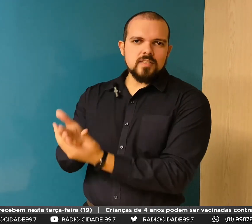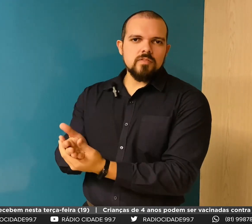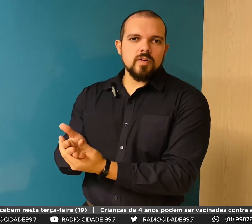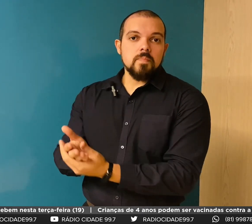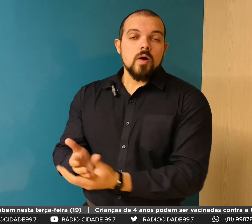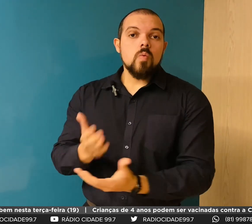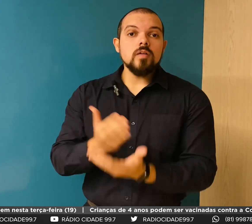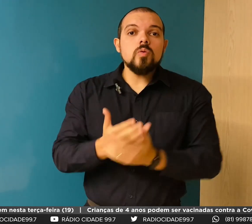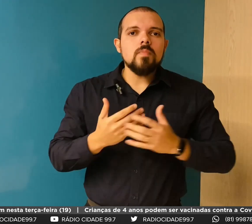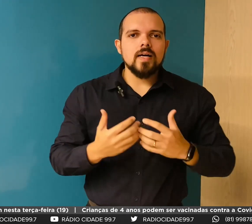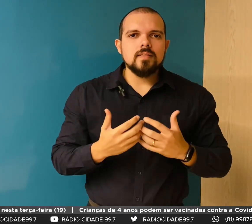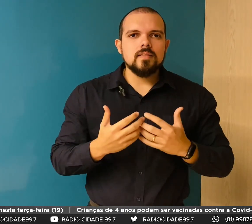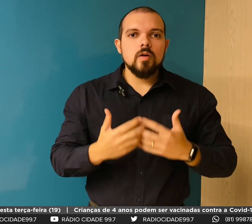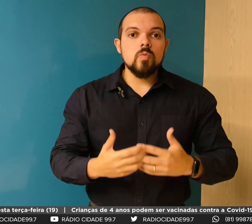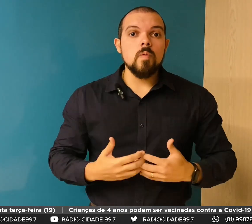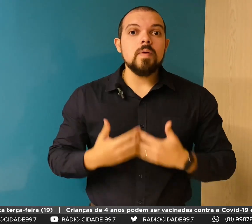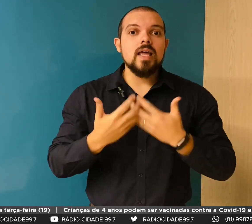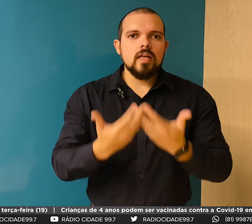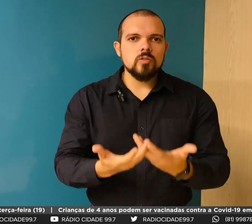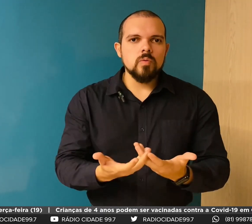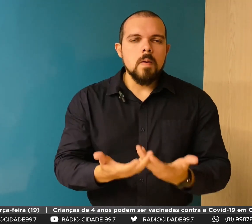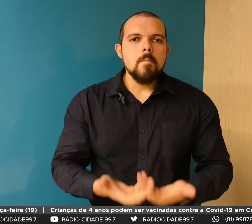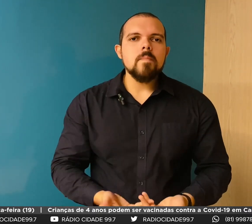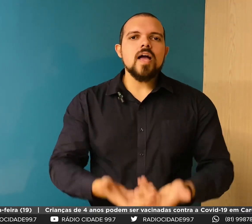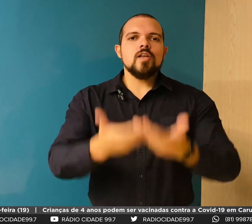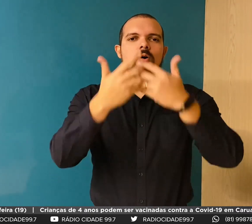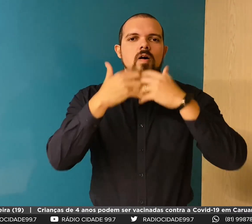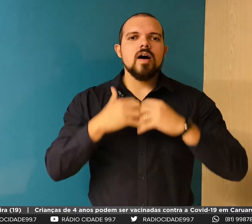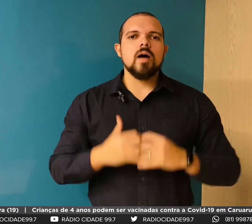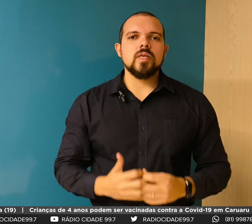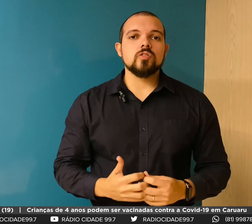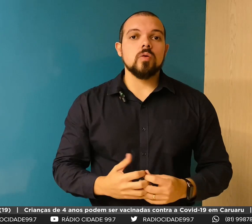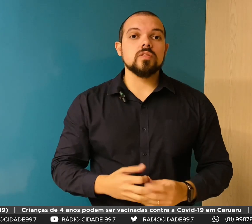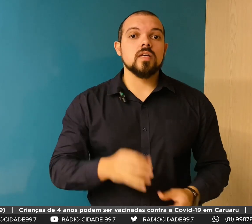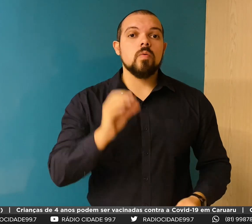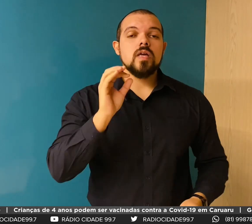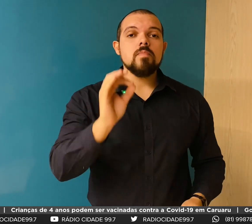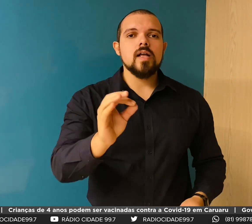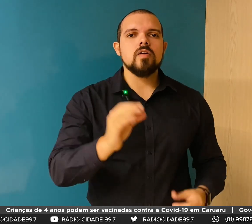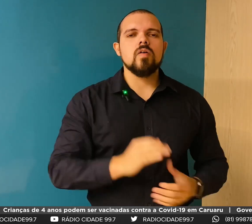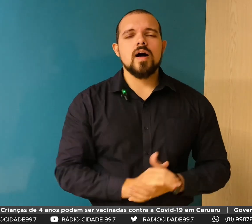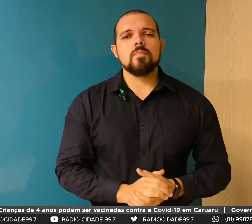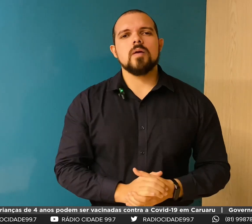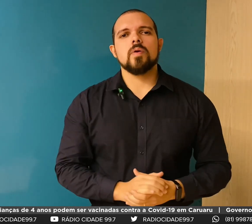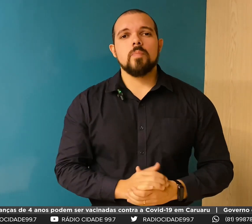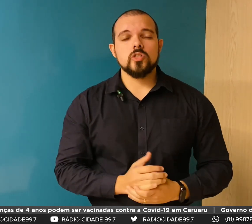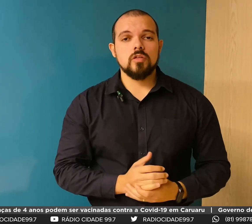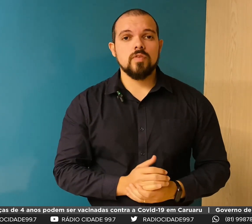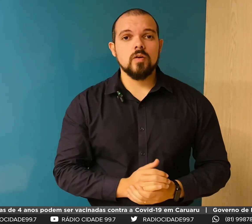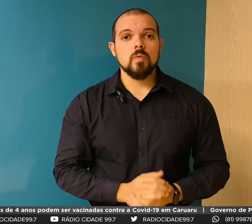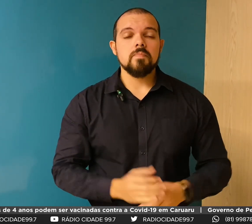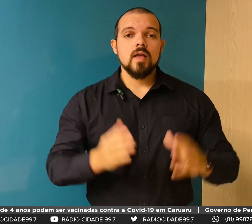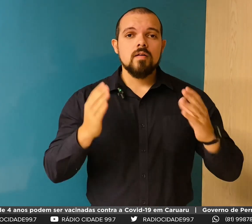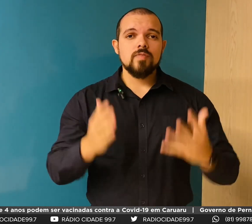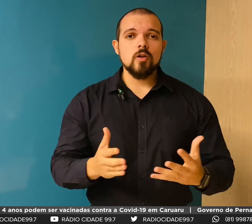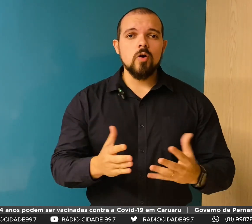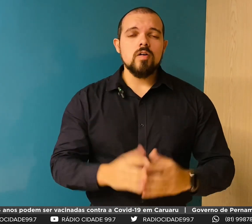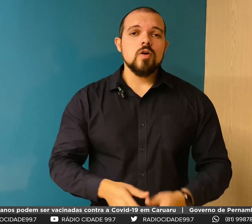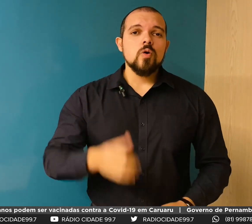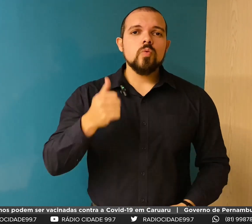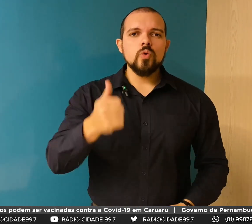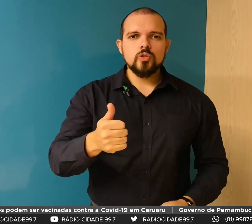efetiva. Quanto mais eu compreendo, melhor a minha solução e melhor a minha proposta de valor.